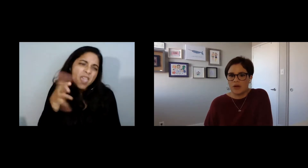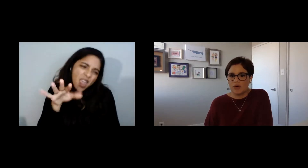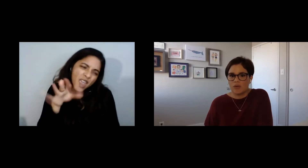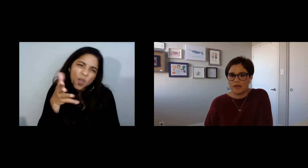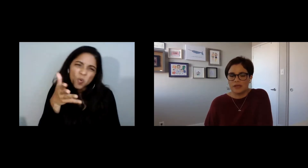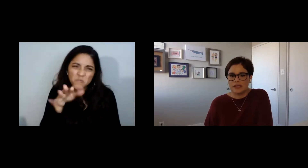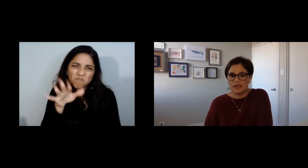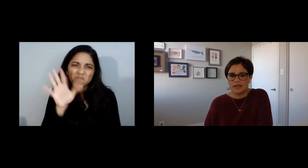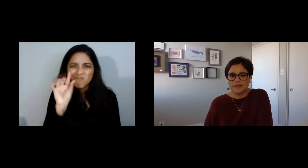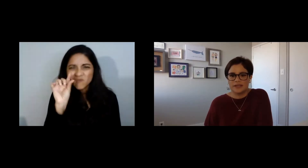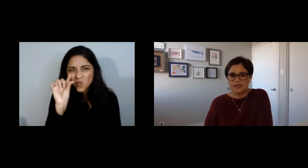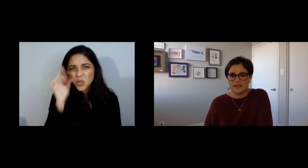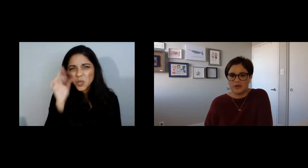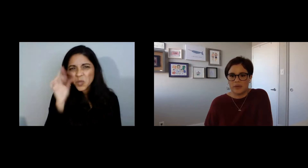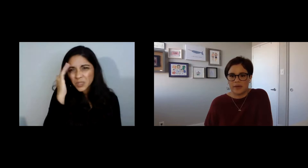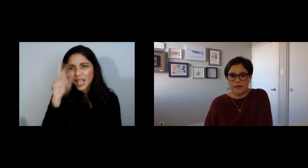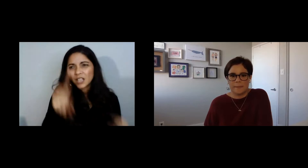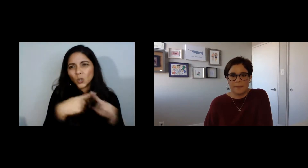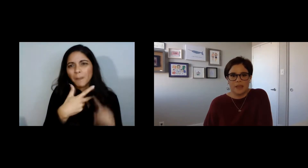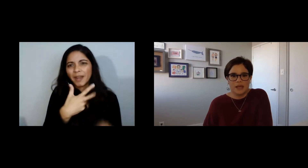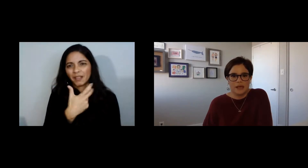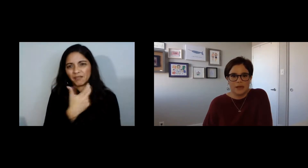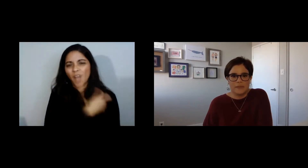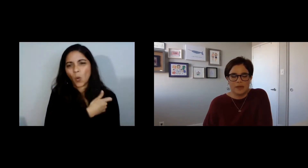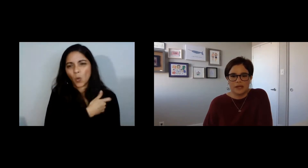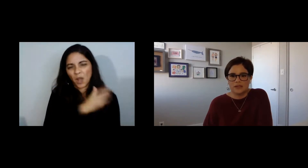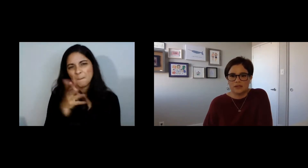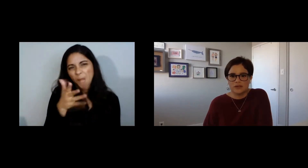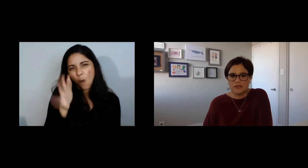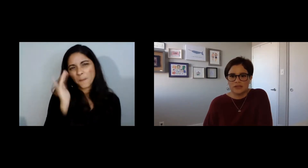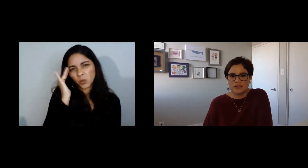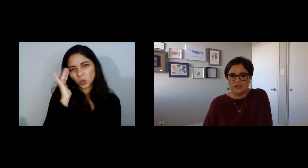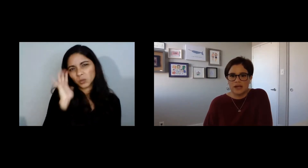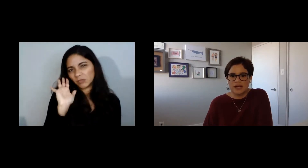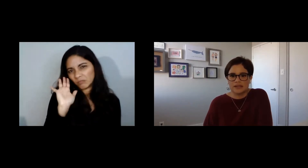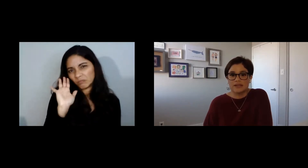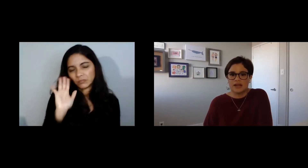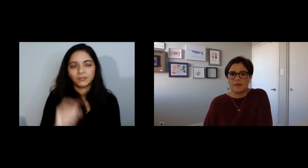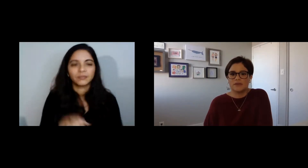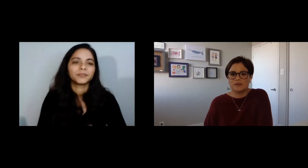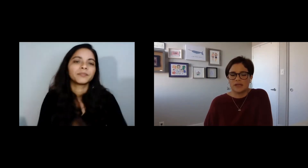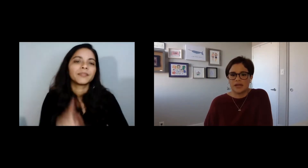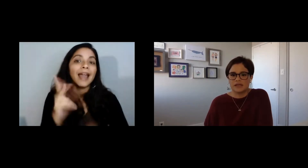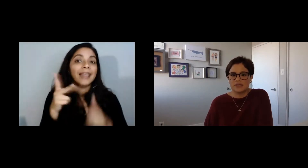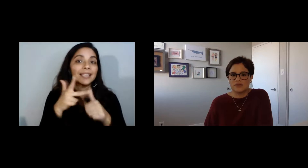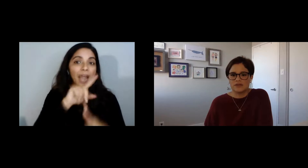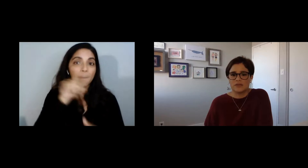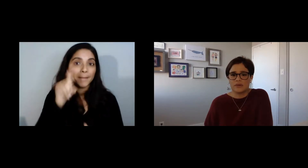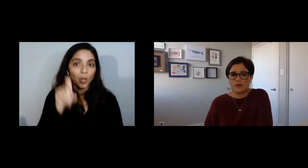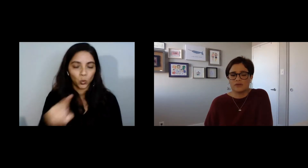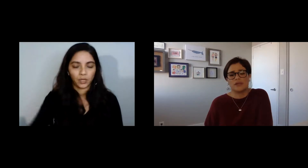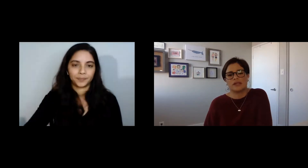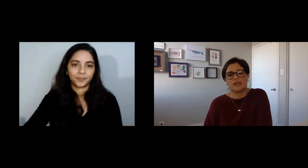COVID-19 bien entonces la tercera pregunta es